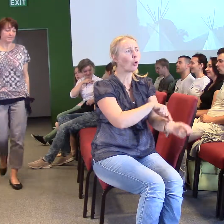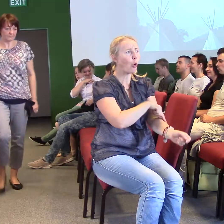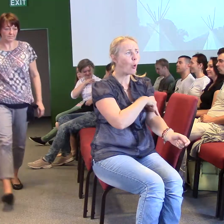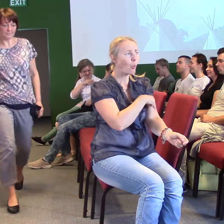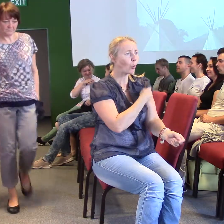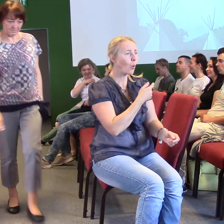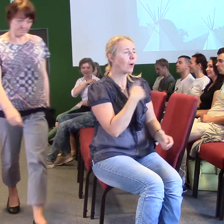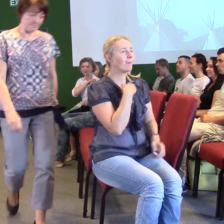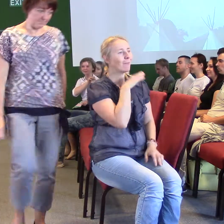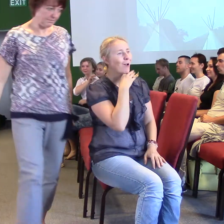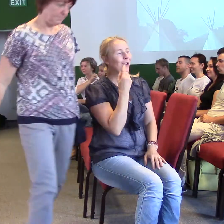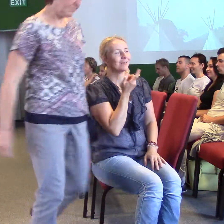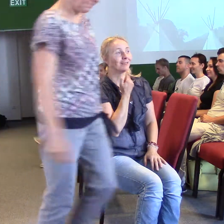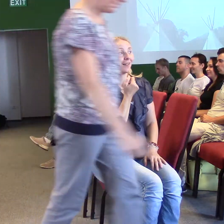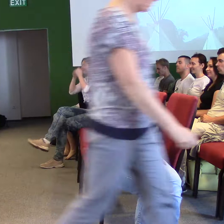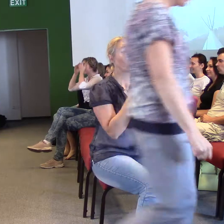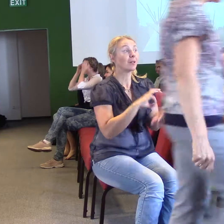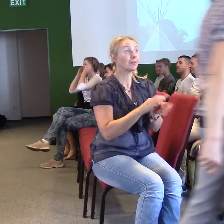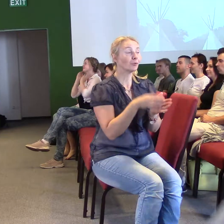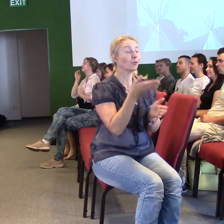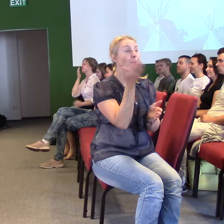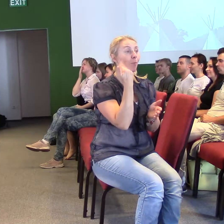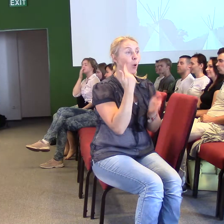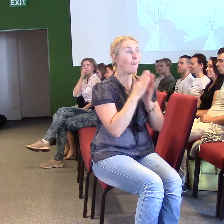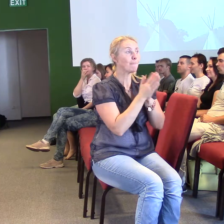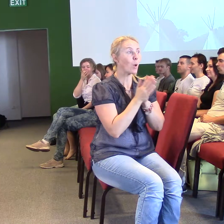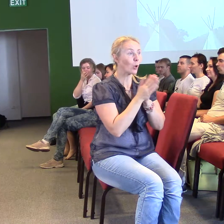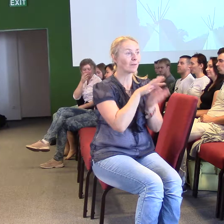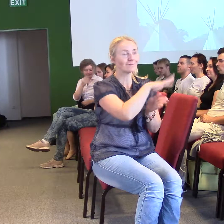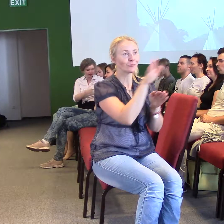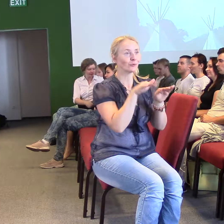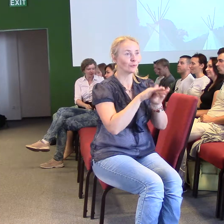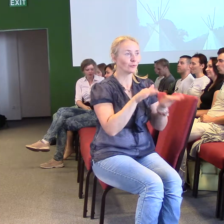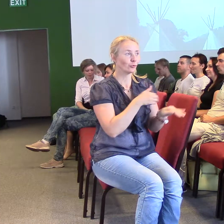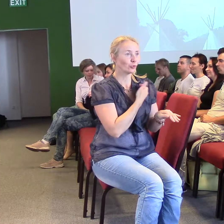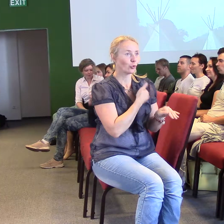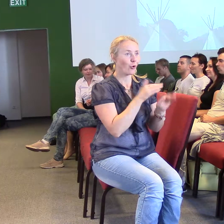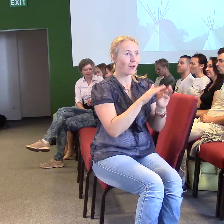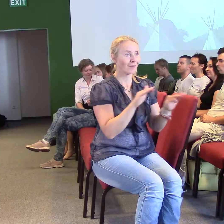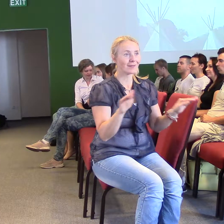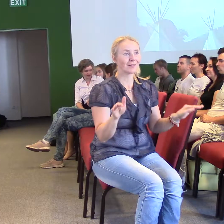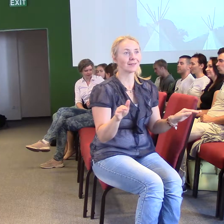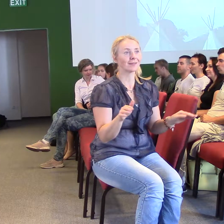mně se moc líbilo teďkom, když jsme se modlili za školáky, tak všichni s nadšením, že?